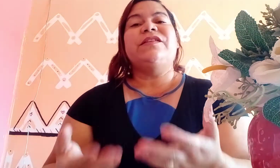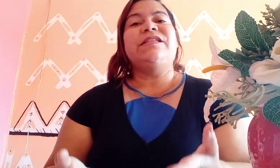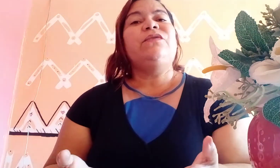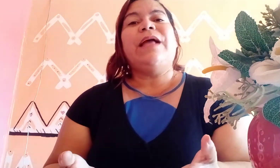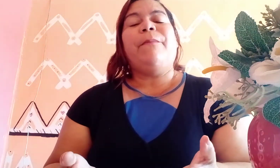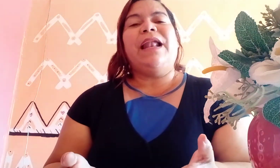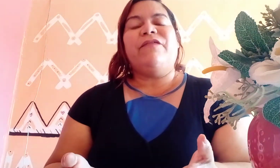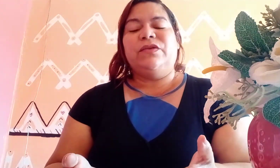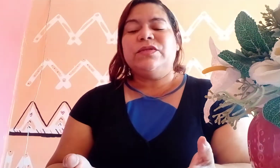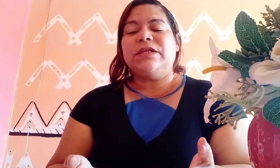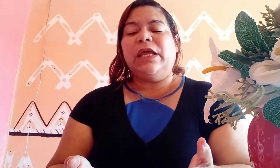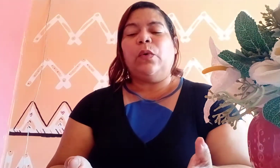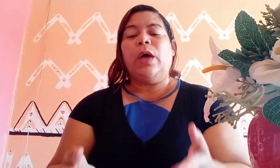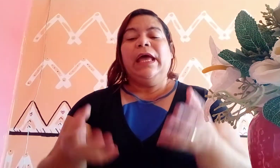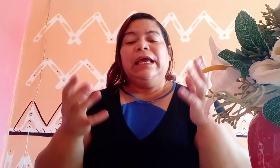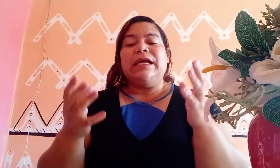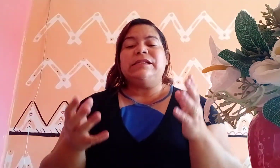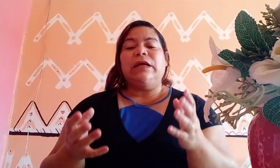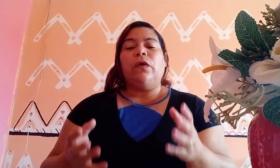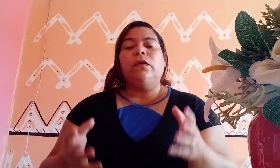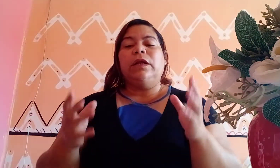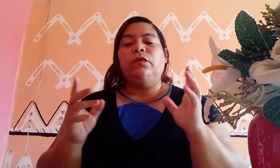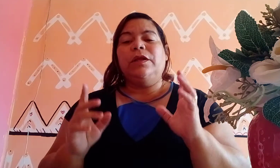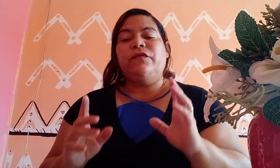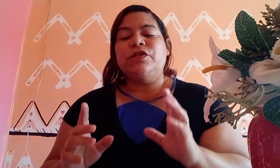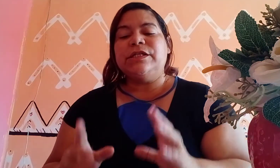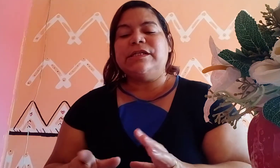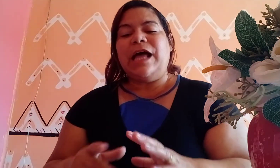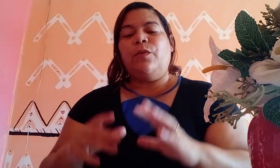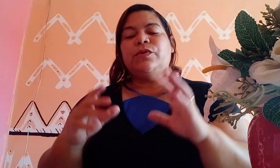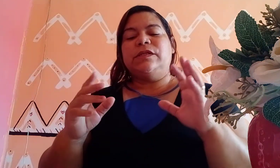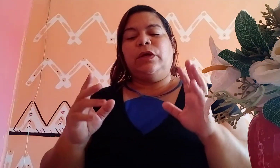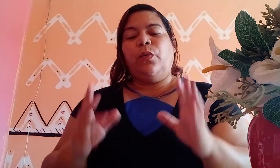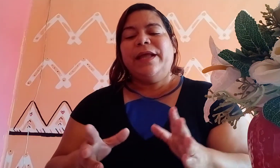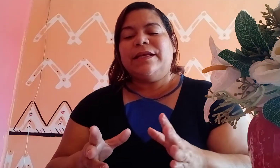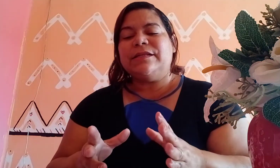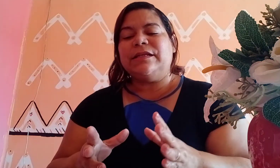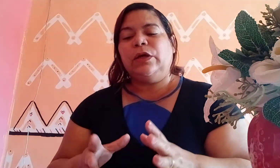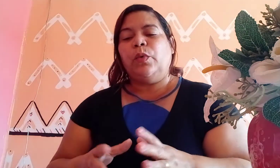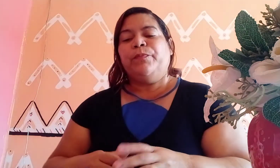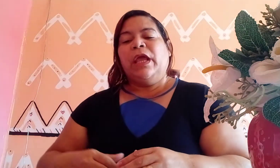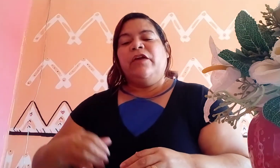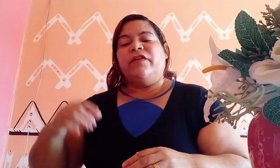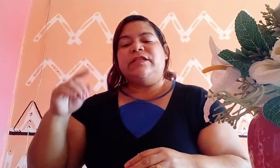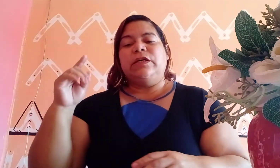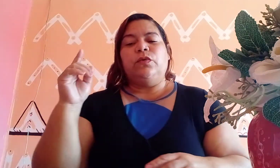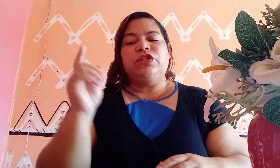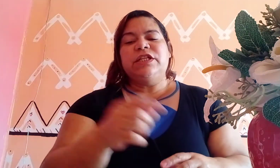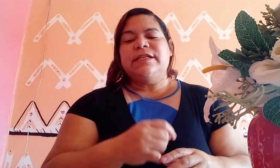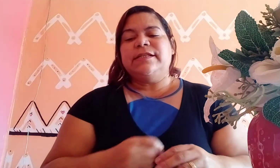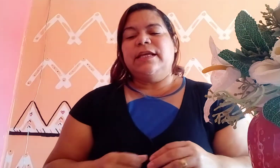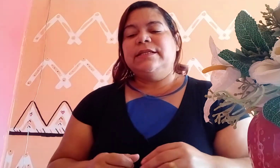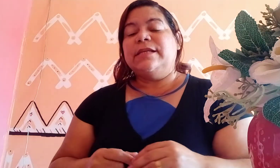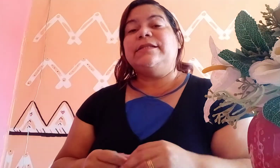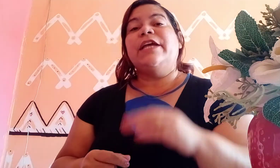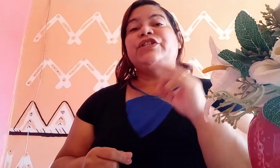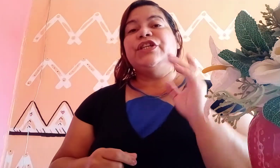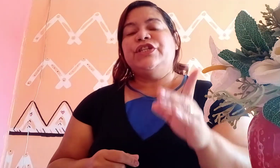versículo da Palavra do Senhor, que se encontra no livro de Salmos 55, versículo 16 e 17, que